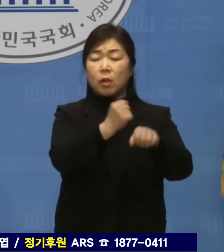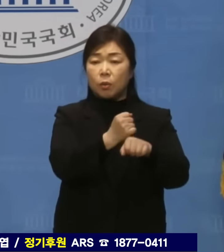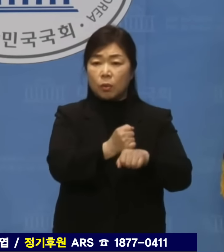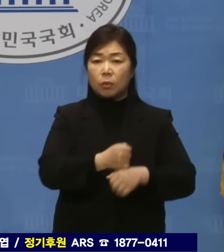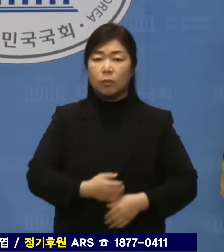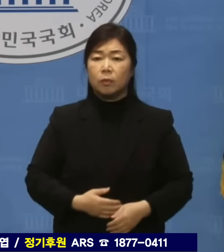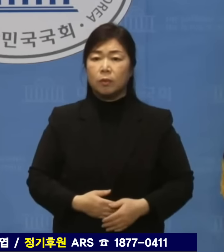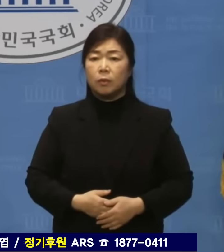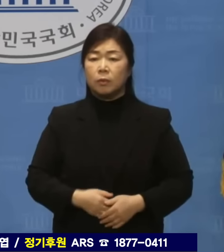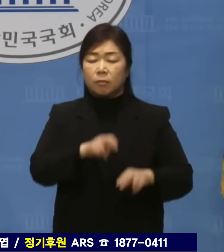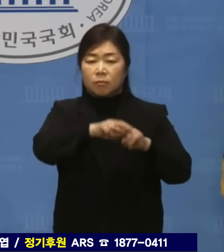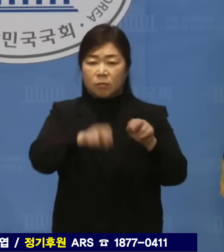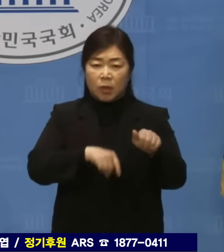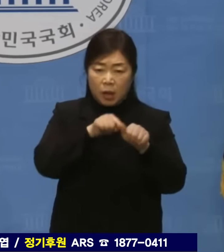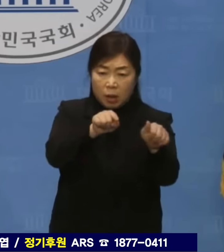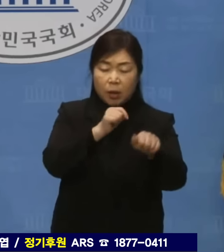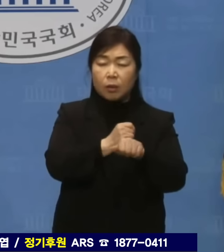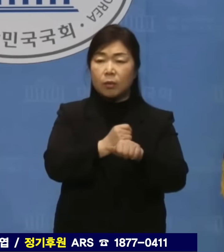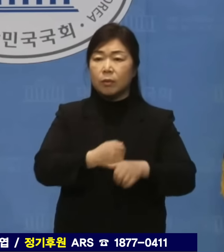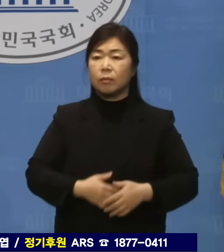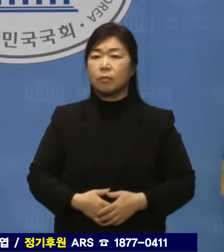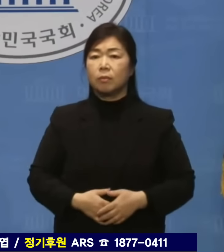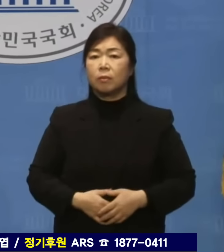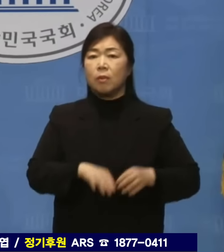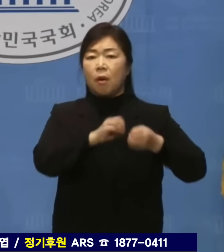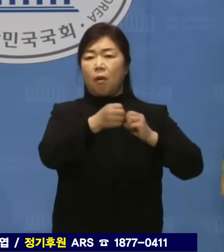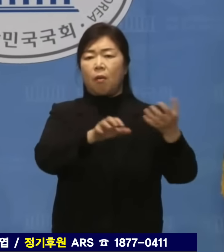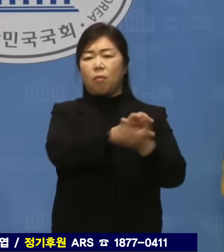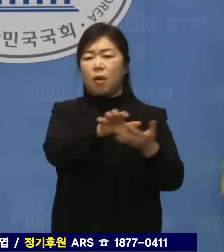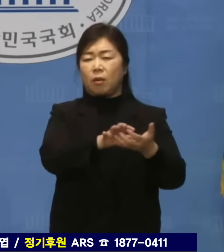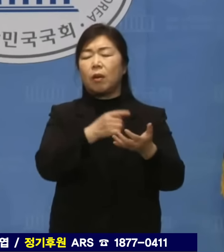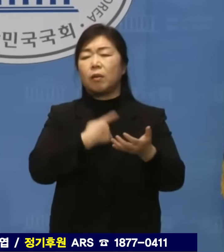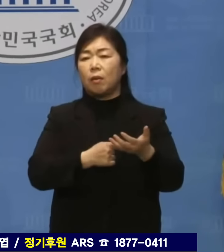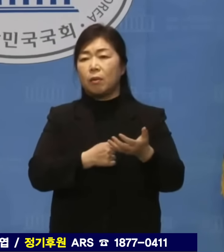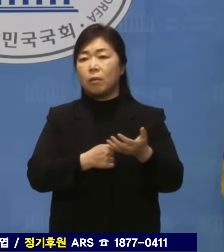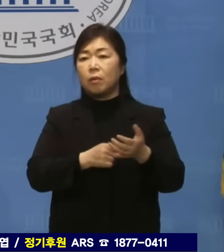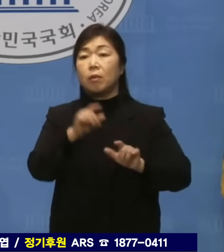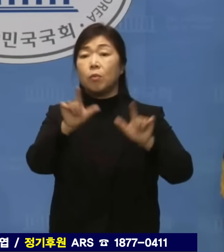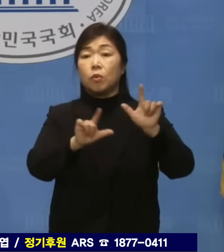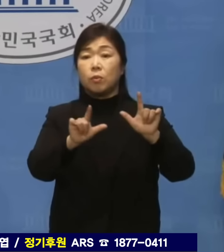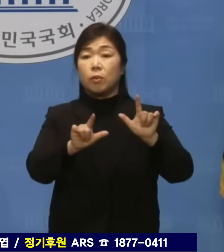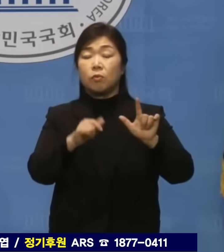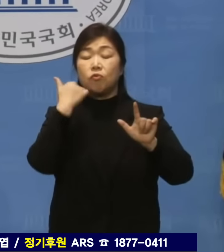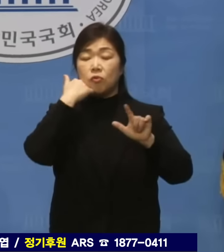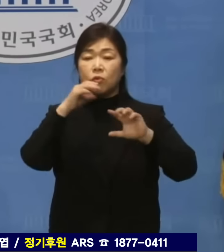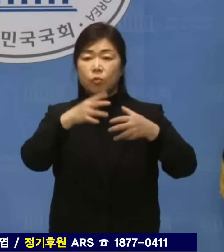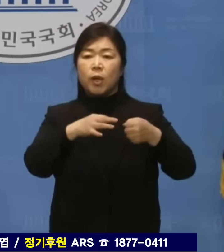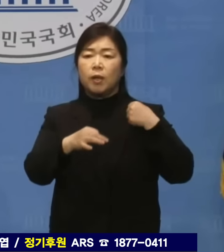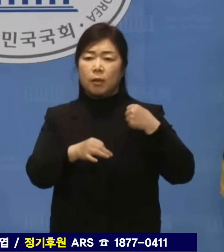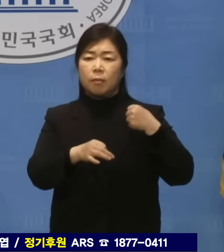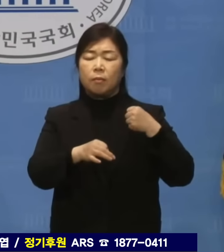종룡도 하는 엉망진창 정당은 바로 국민의힘 아닙니까?